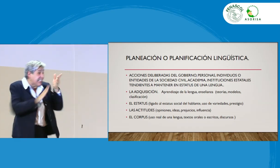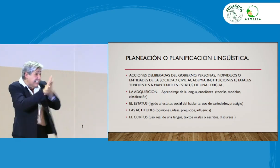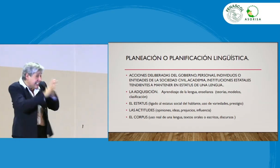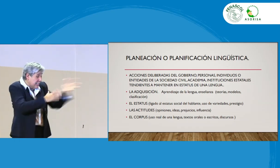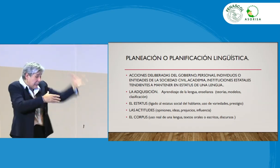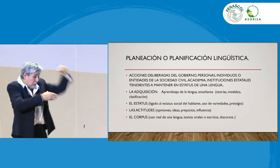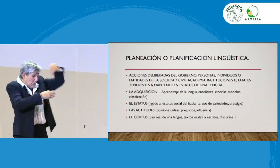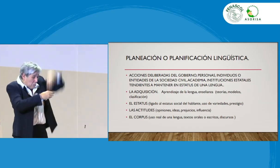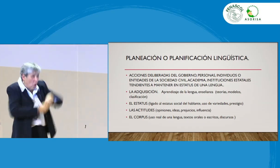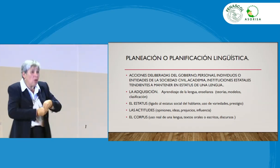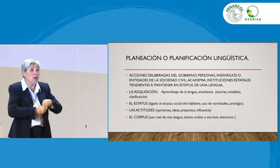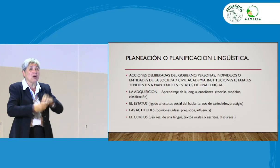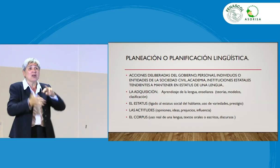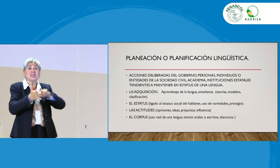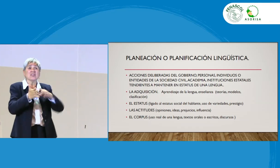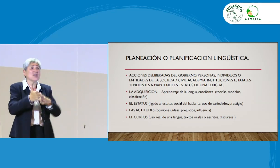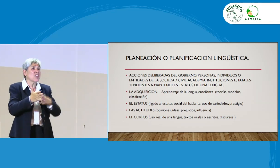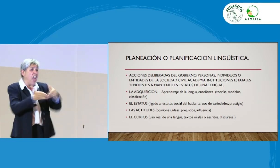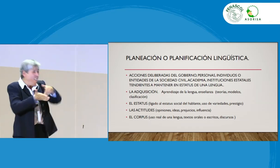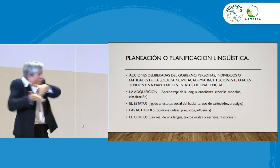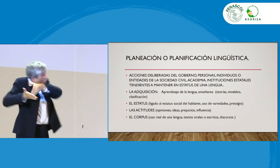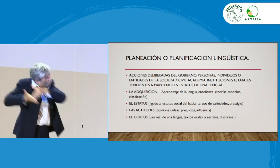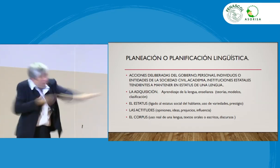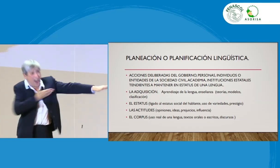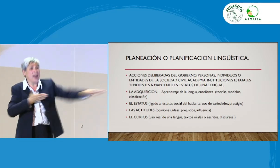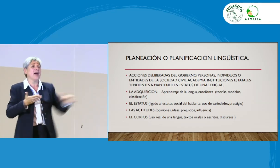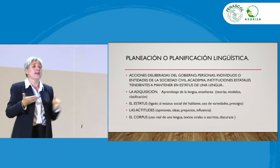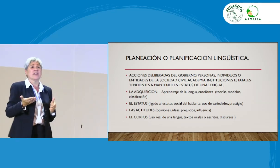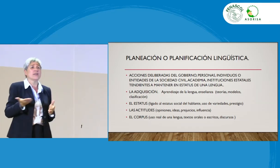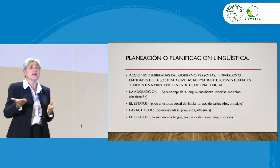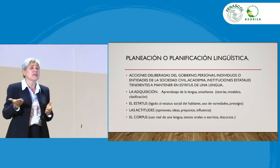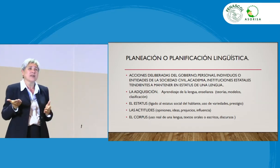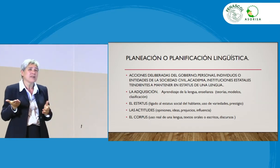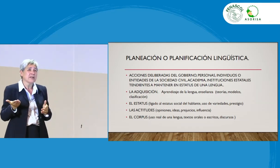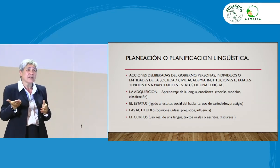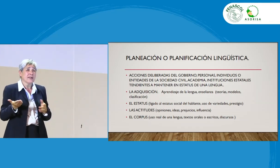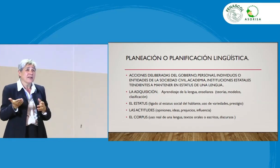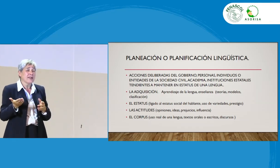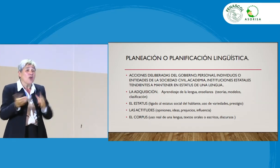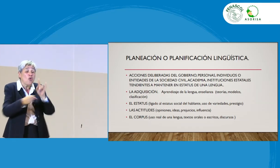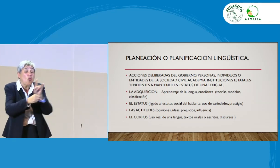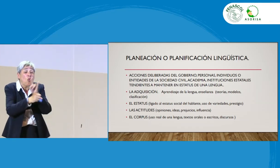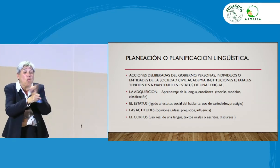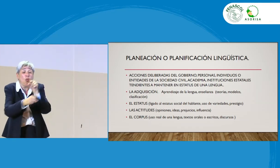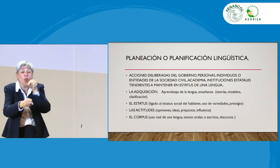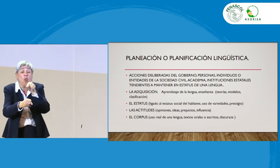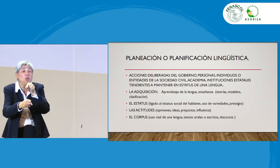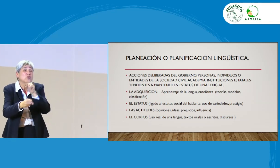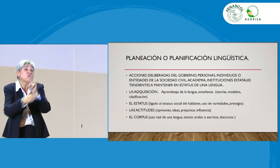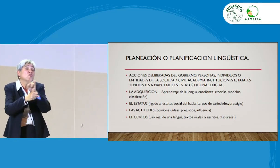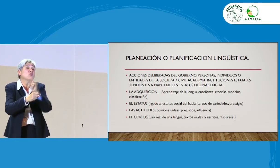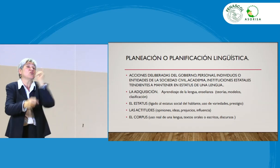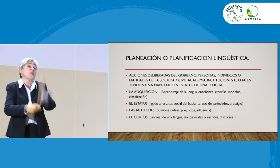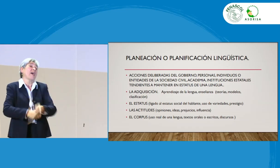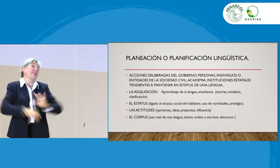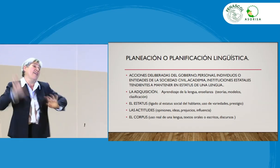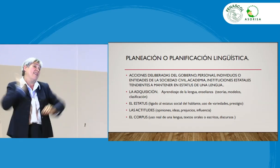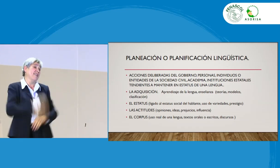parte de la lengua o sacarla de la lengua, pues no, es el uso lo que lo determina. El uso de la lengua,